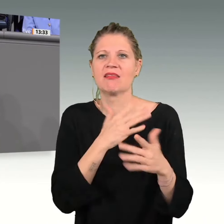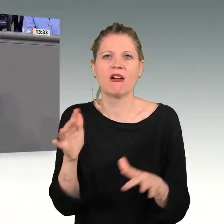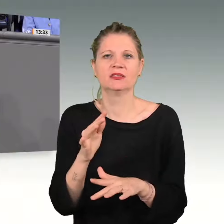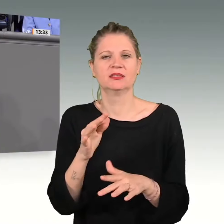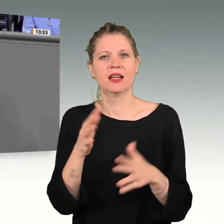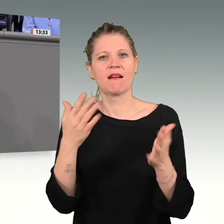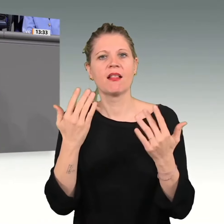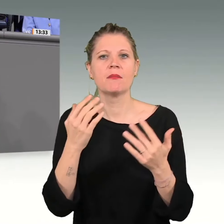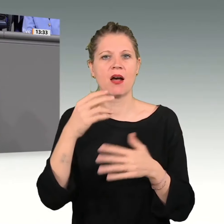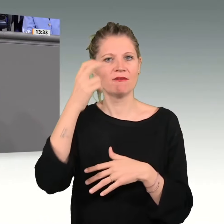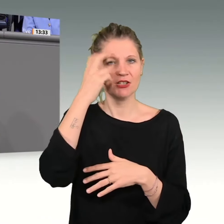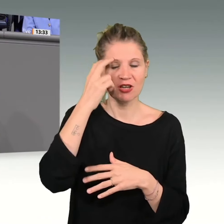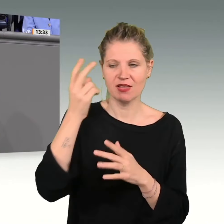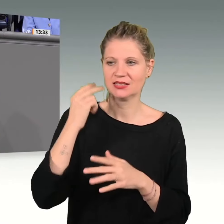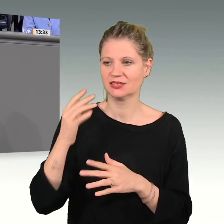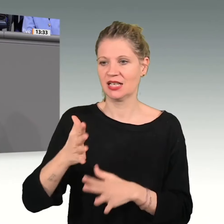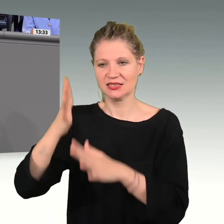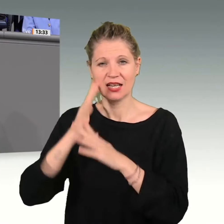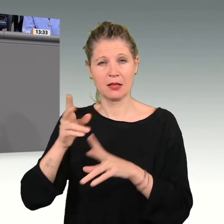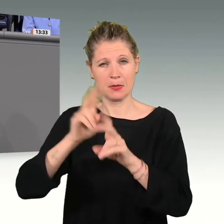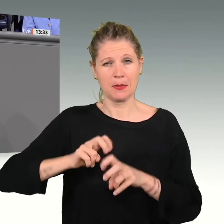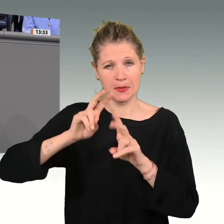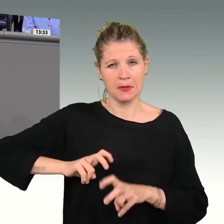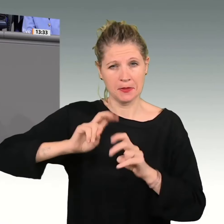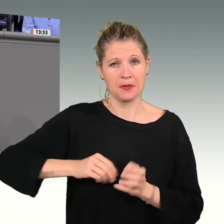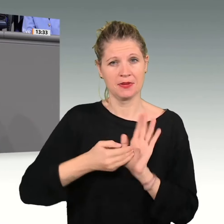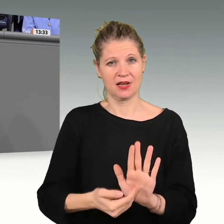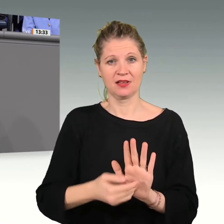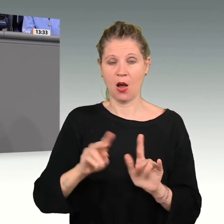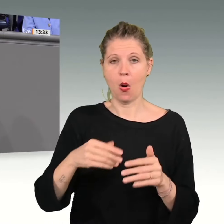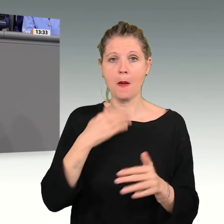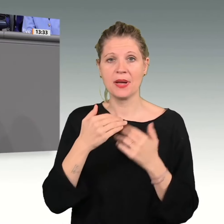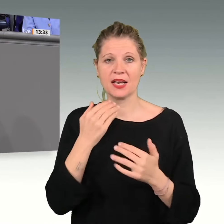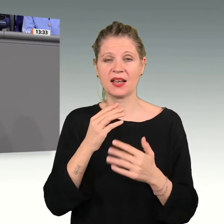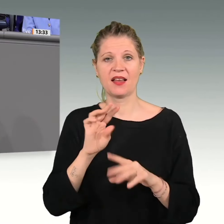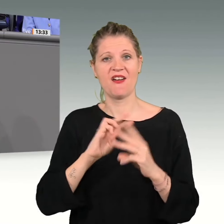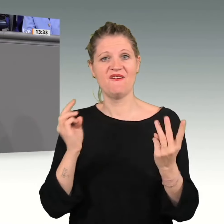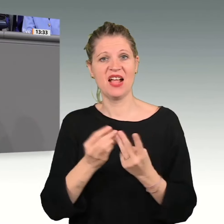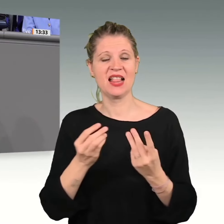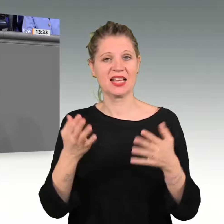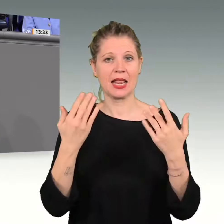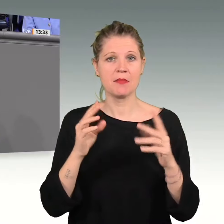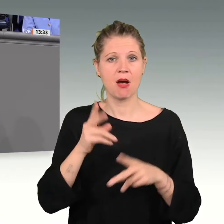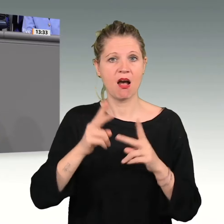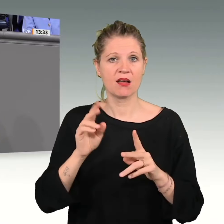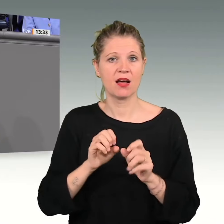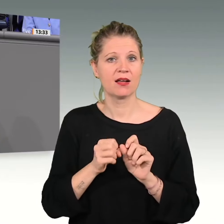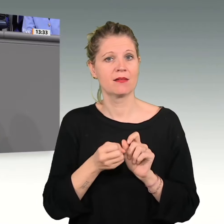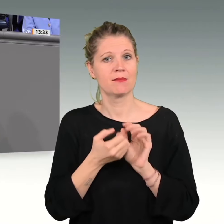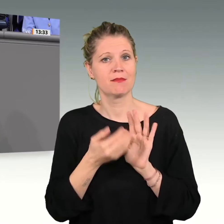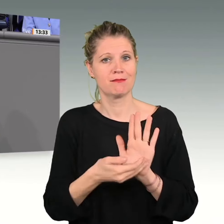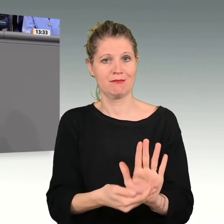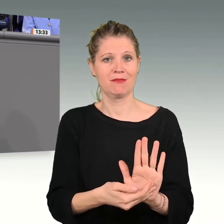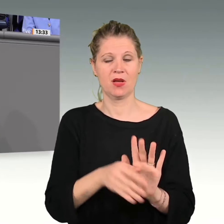genau daran gearbeitet haben, als gäbe es nicht den Bericht des Weltklimarates und als gäbe es nicht bereits die grausamen